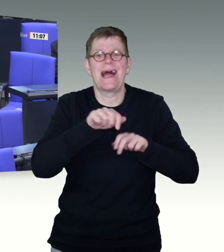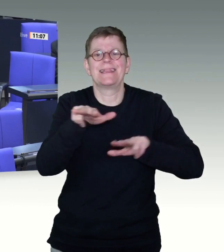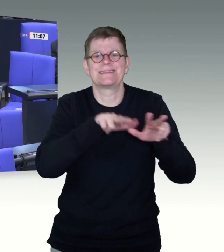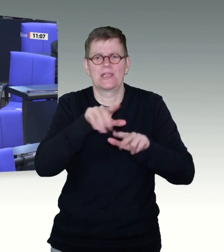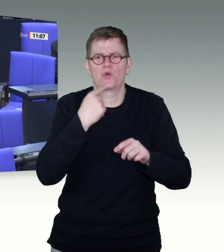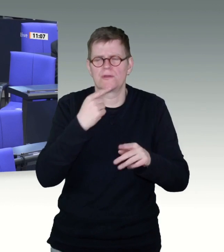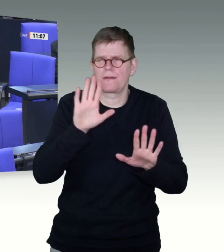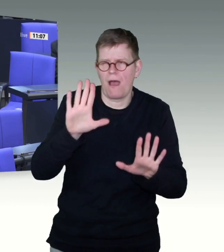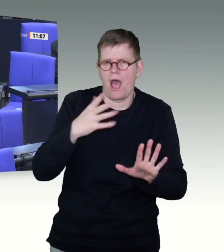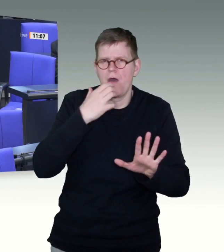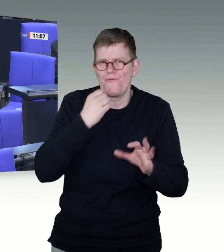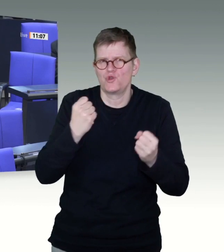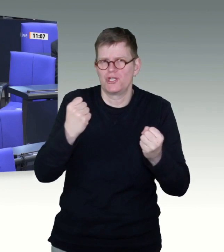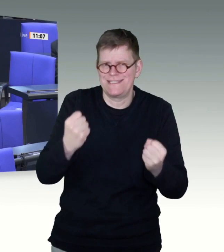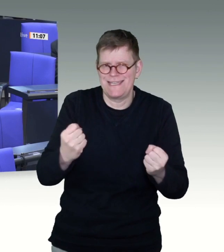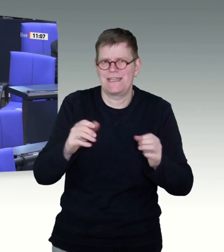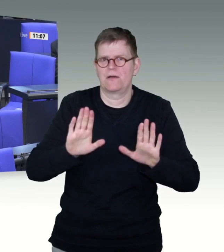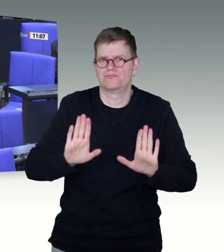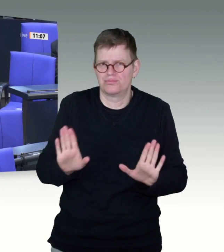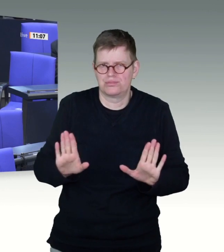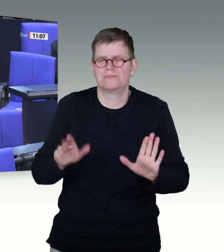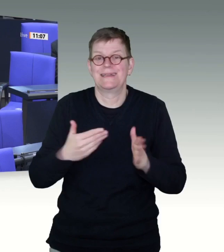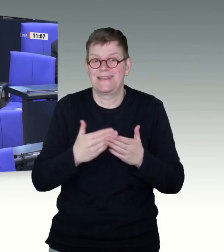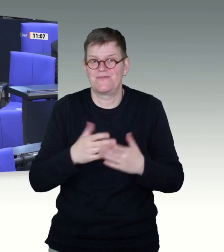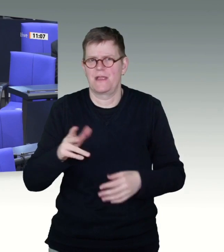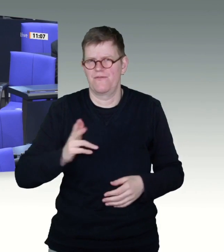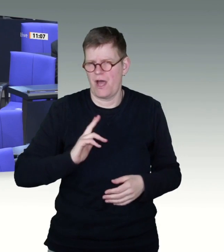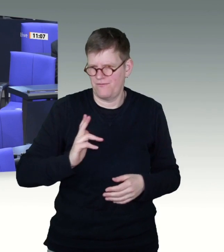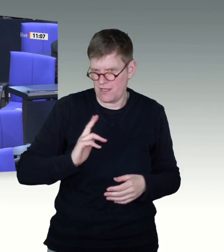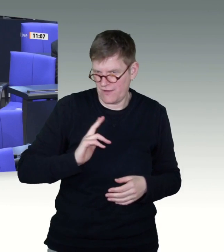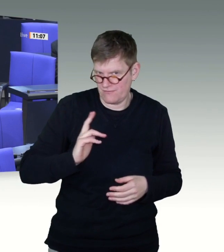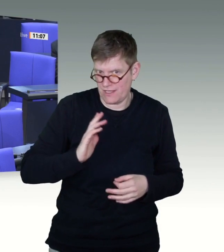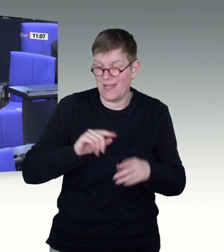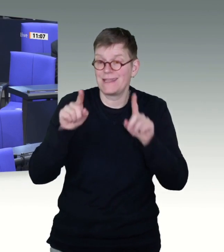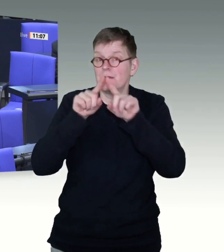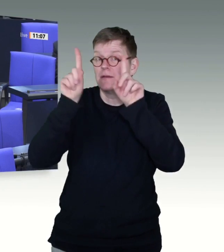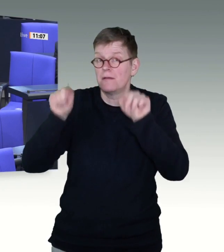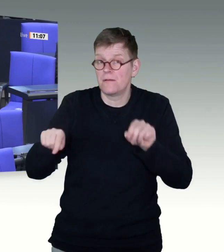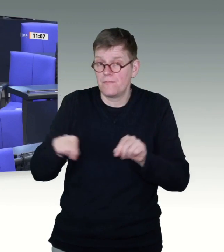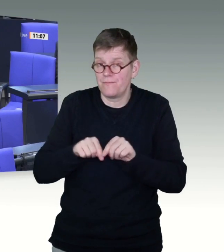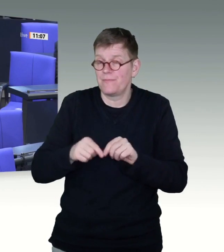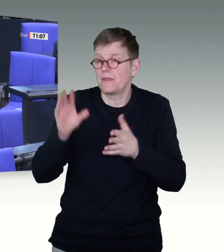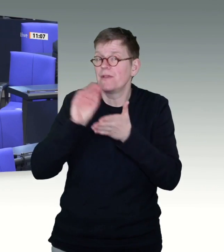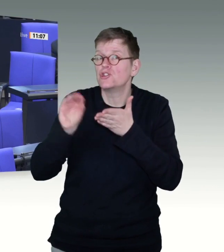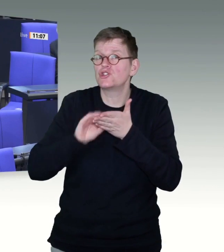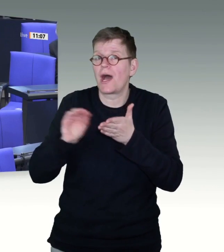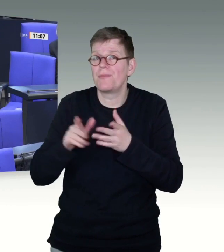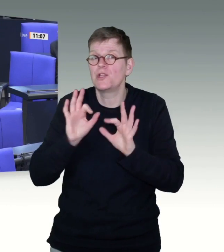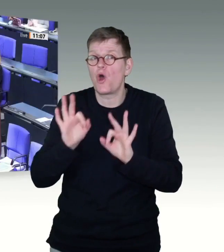aufgefordert, das Schreiben zu verfassen. Das heißt, man hat gewartet, bis es ein Schreiben gibt, wobei es wirklich schon kommuniziert war. Das ist schon